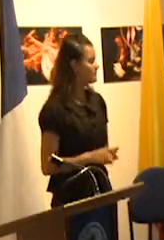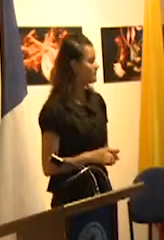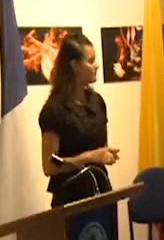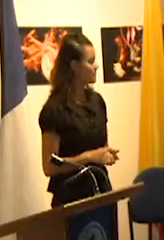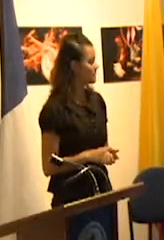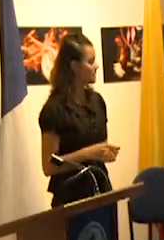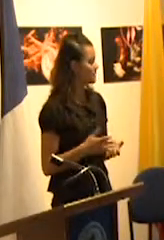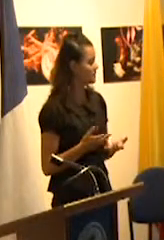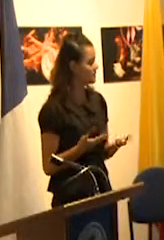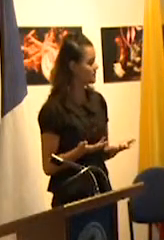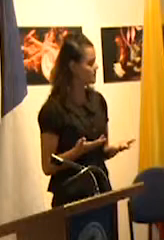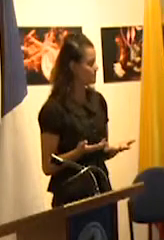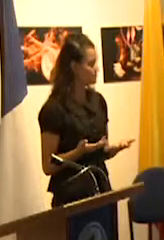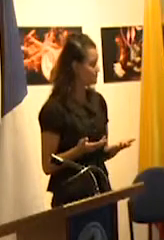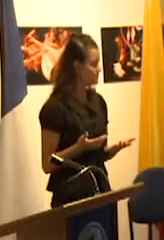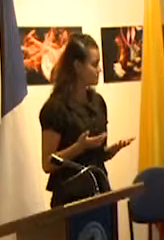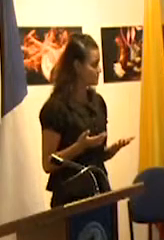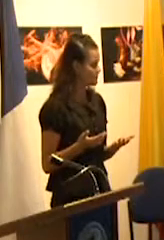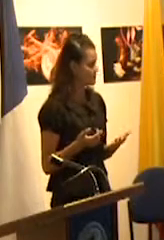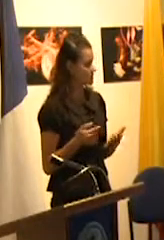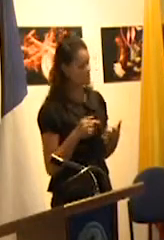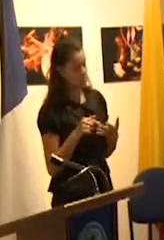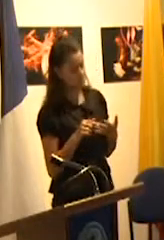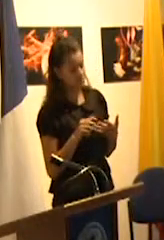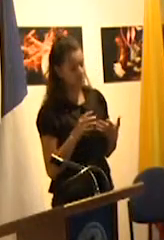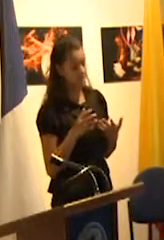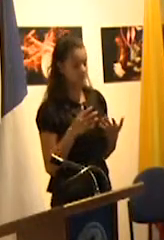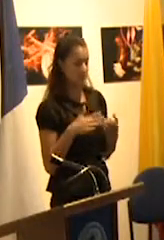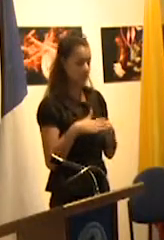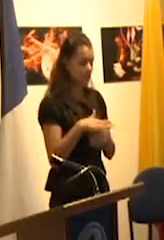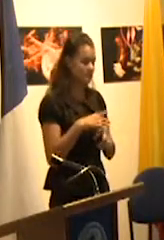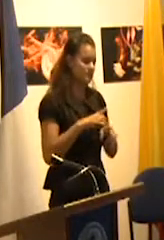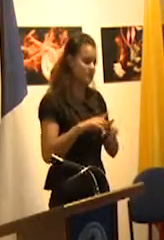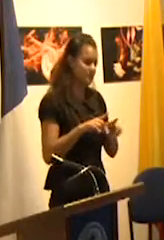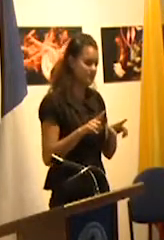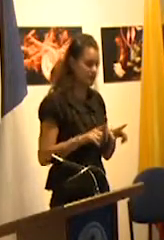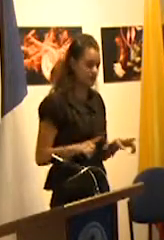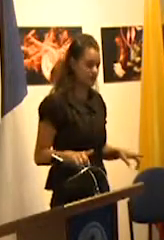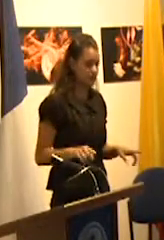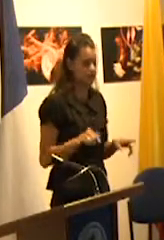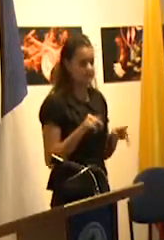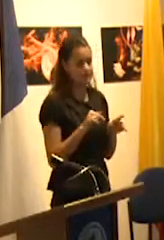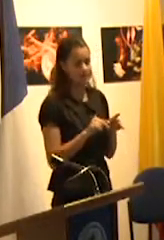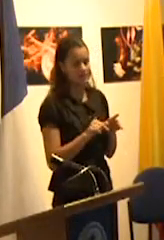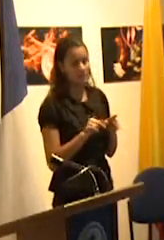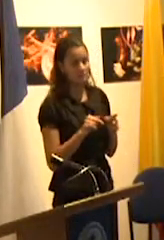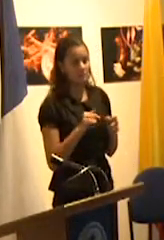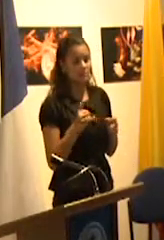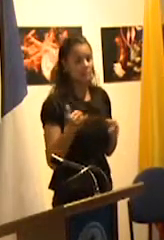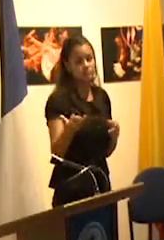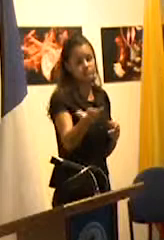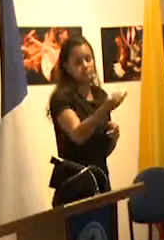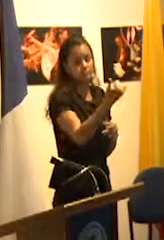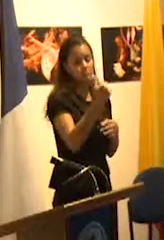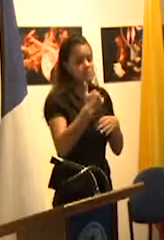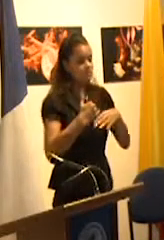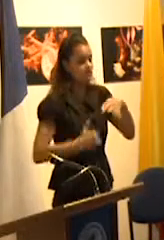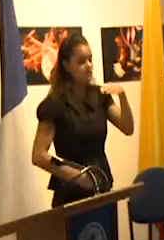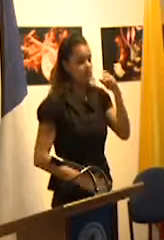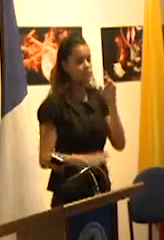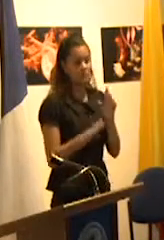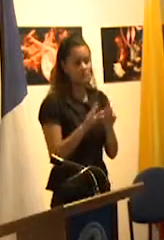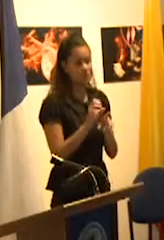no a ver hay como cuestiones diferentes hay una desigualdad social que